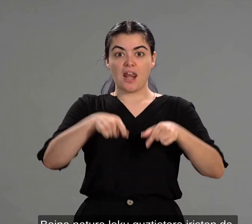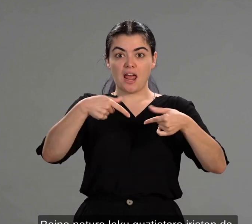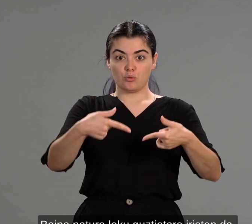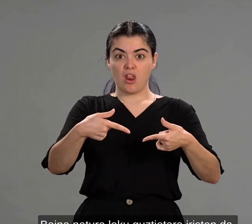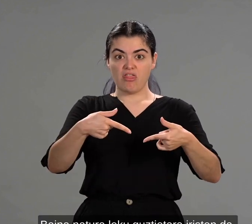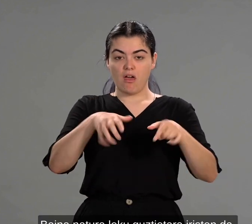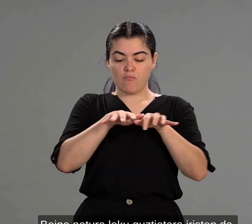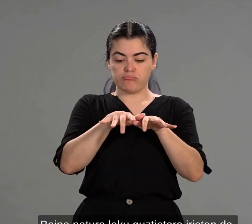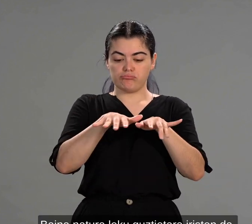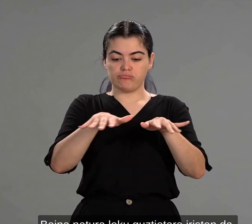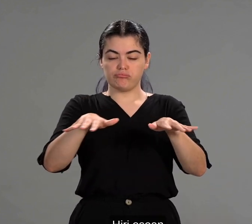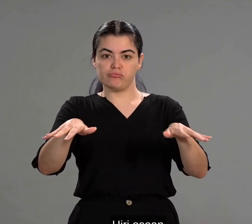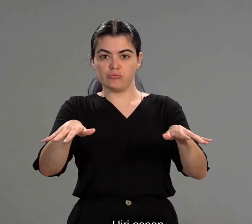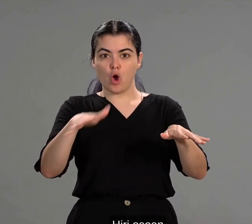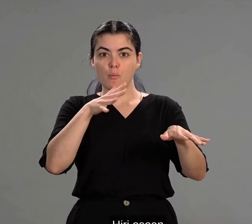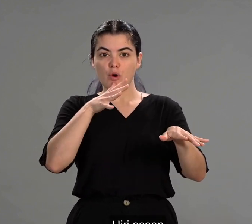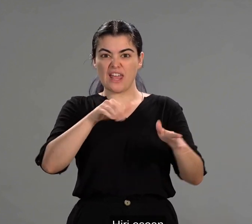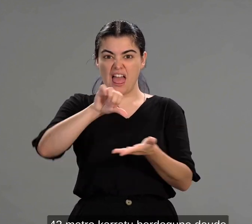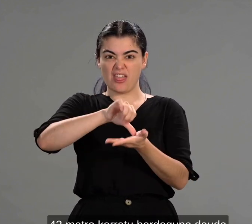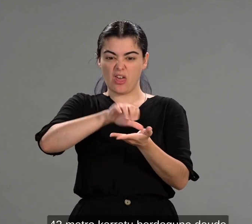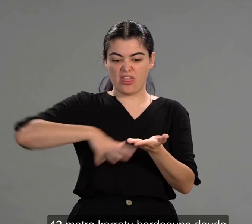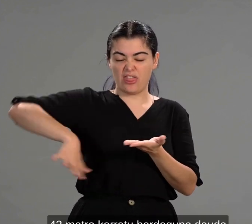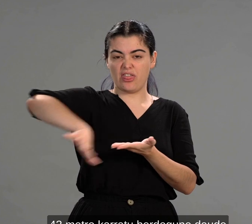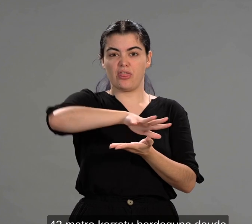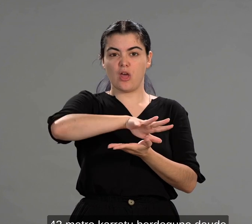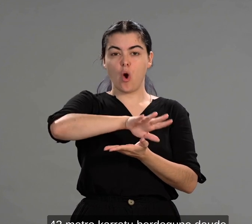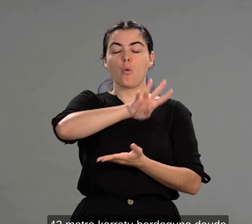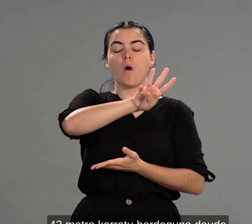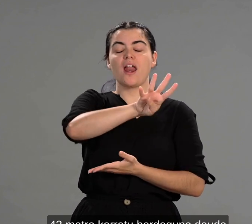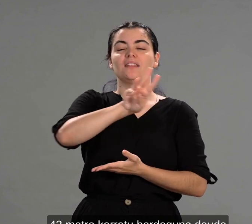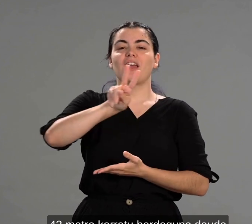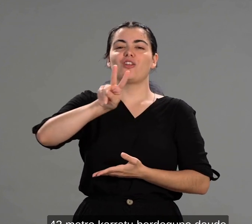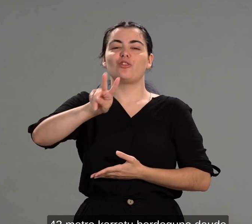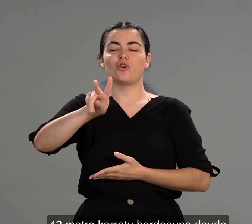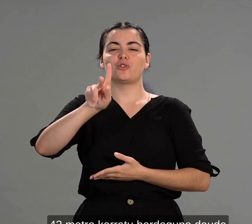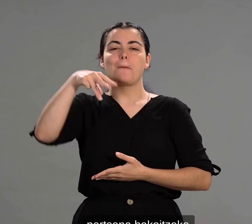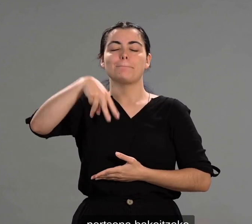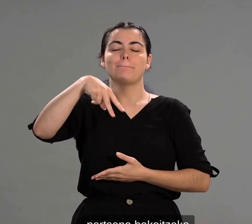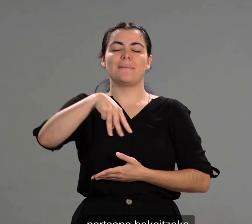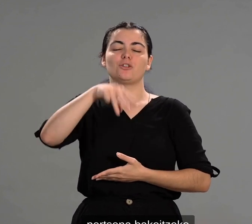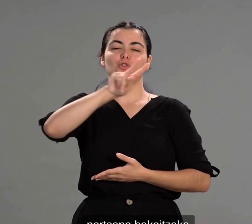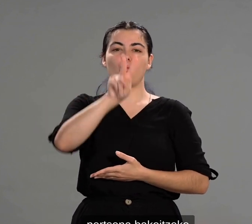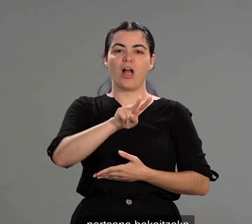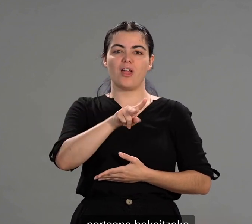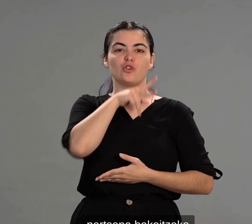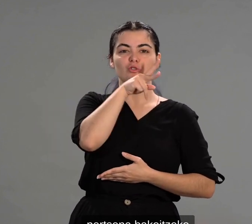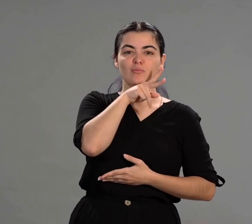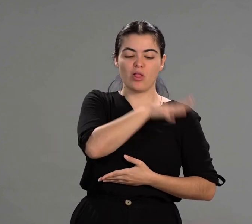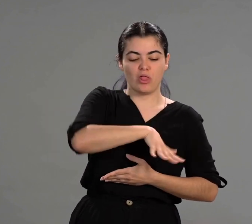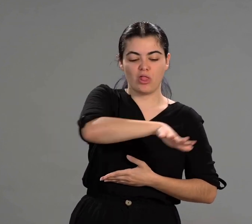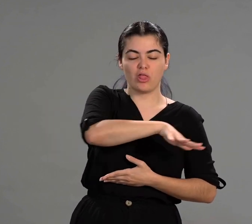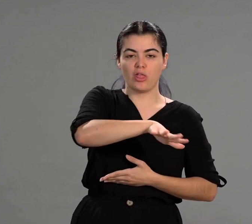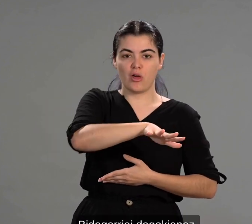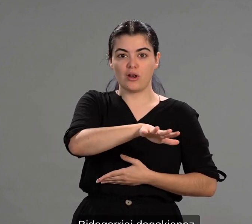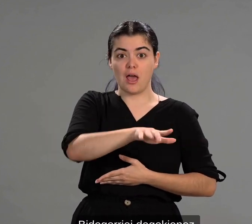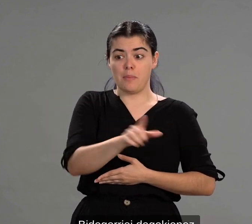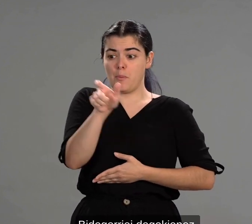iristen da. Iri osoan berrogeita bi metro karratu berdegune daude pertsona bakoitzeko. Bide gorriei